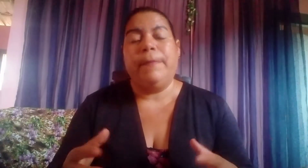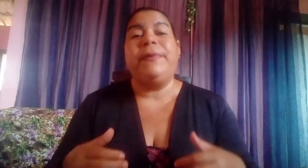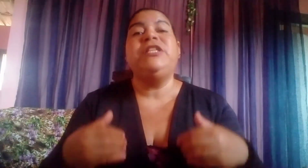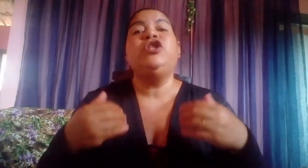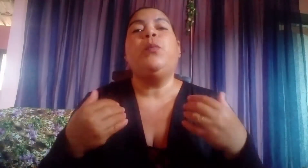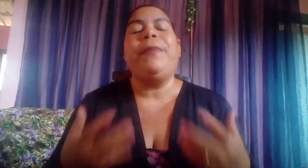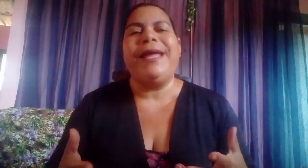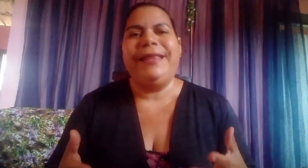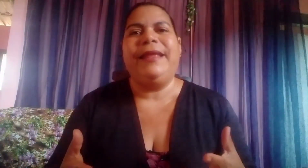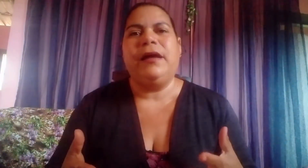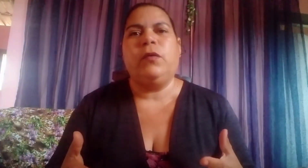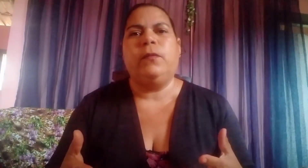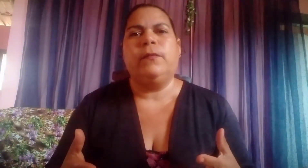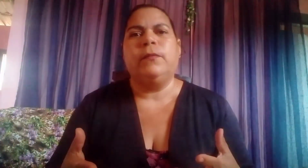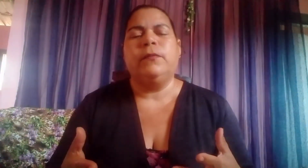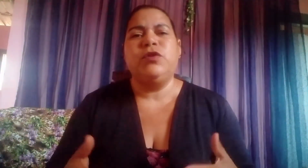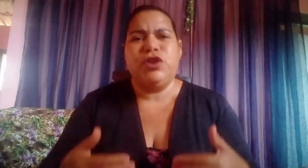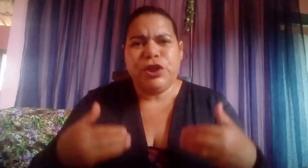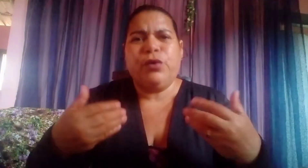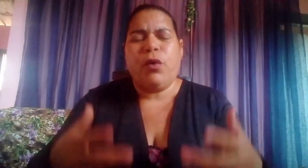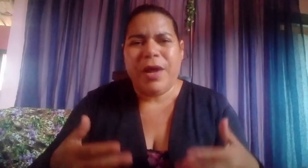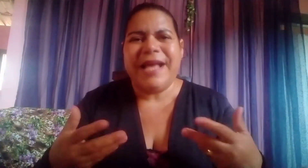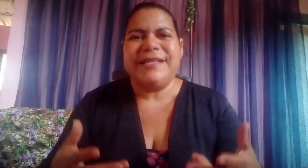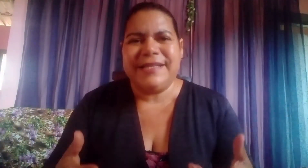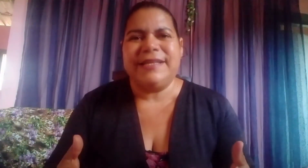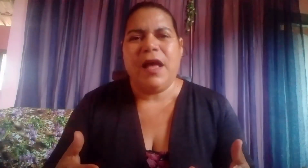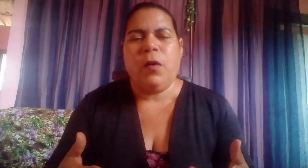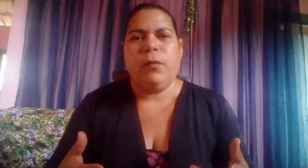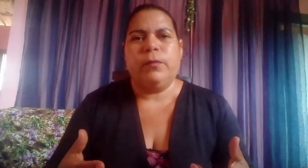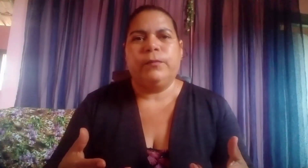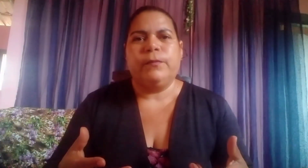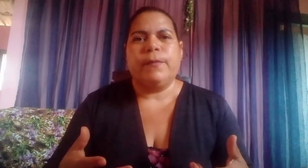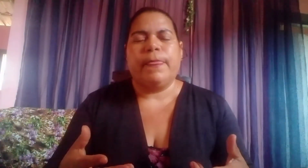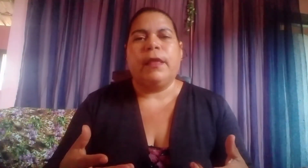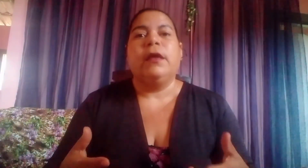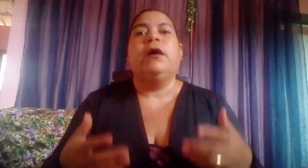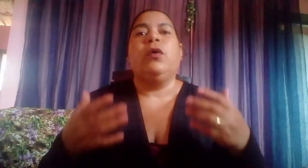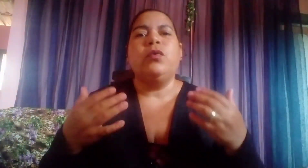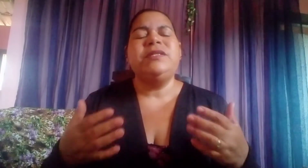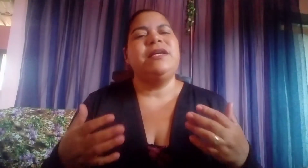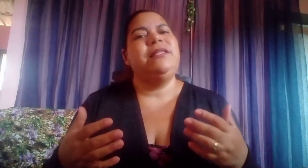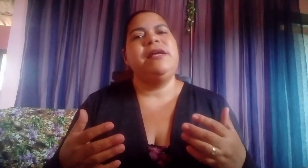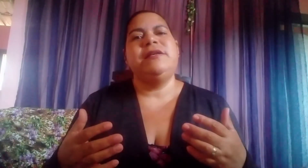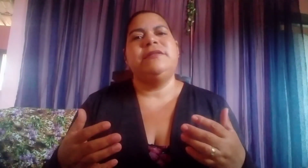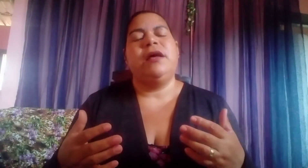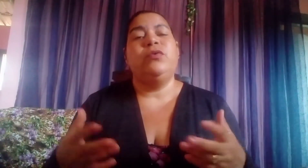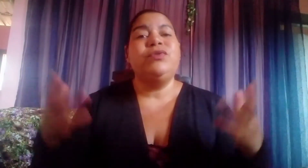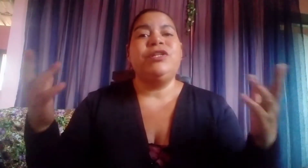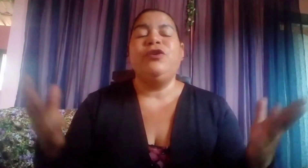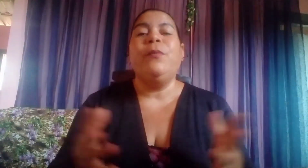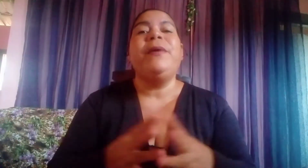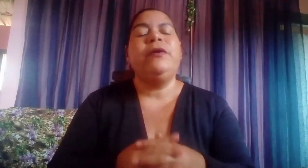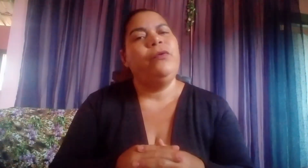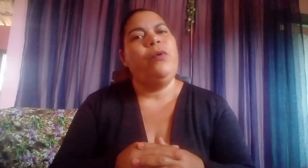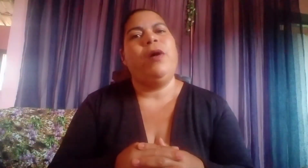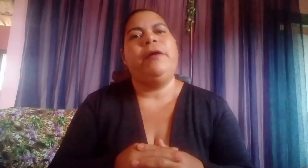Pediu perdão. De coração. Com certeza. O Senhor perdoa.